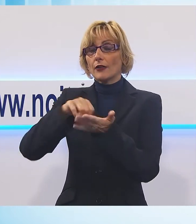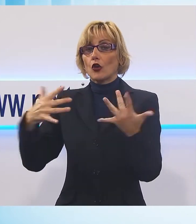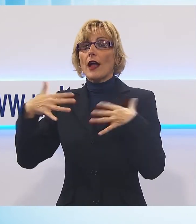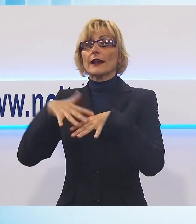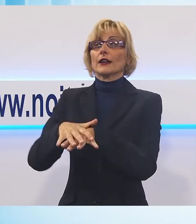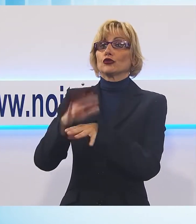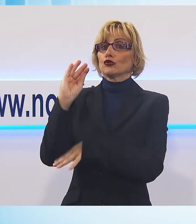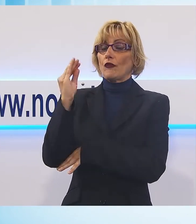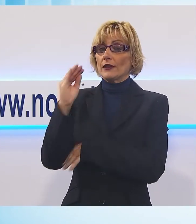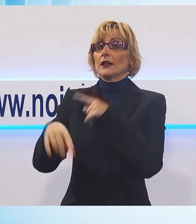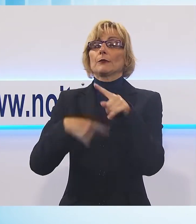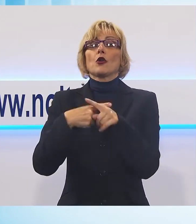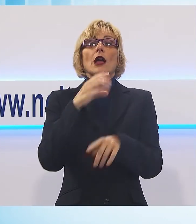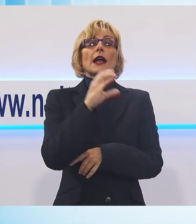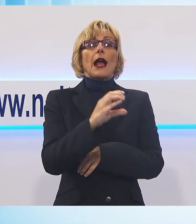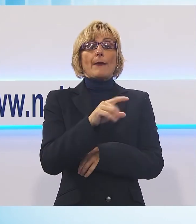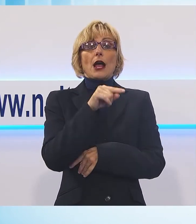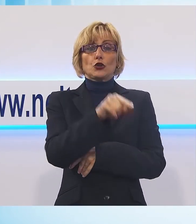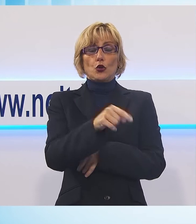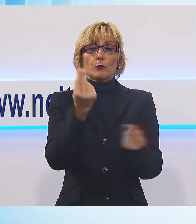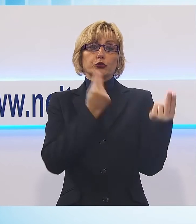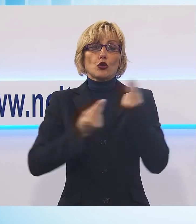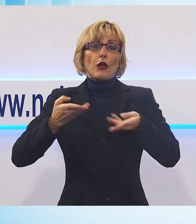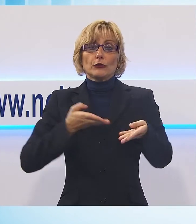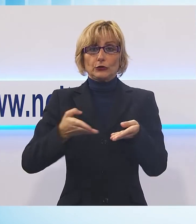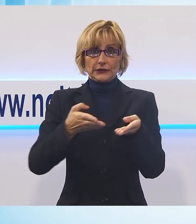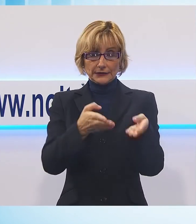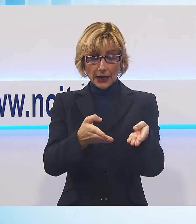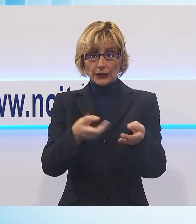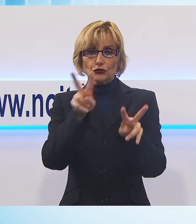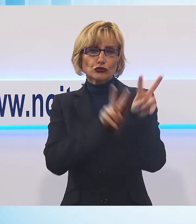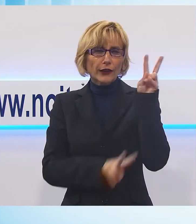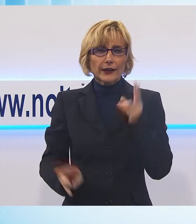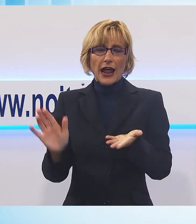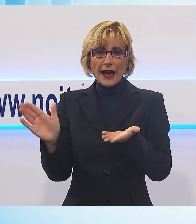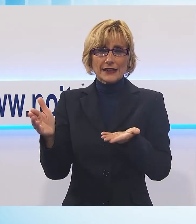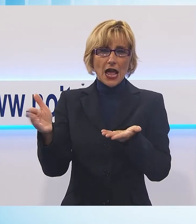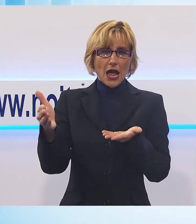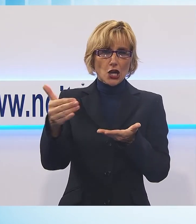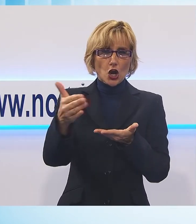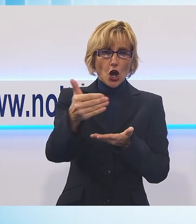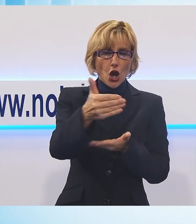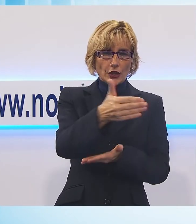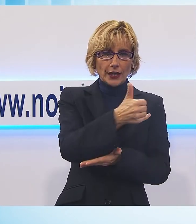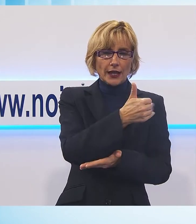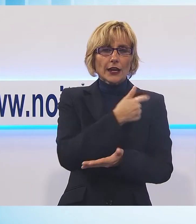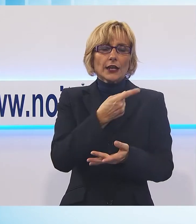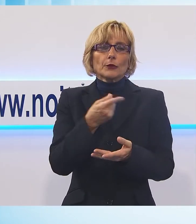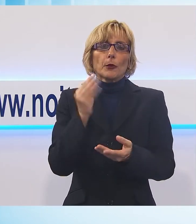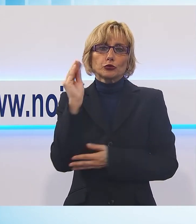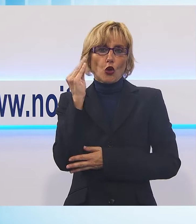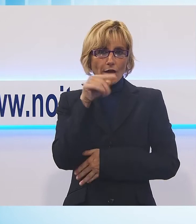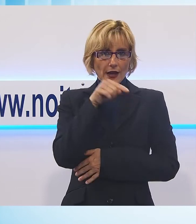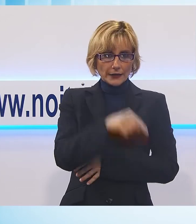progetto di strada che vada a ragionare e a raccogliere i giovani Purtroppo,